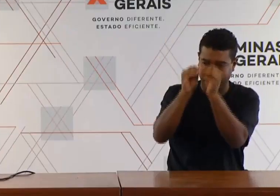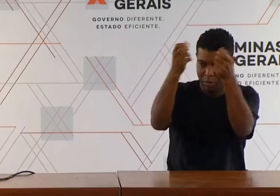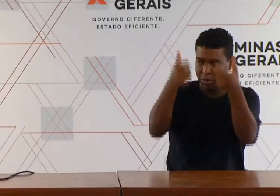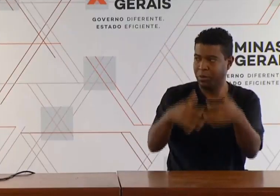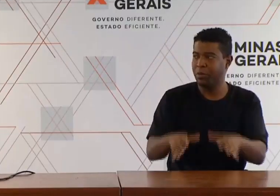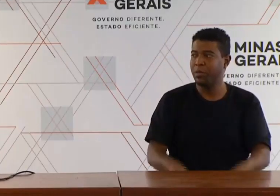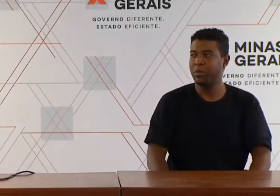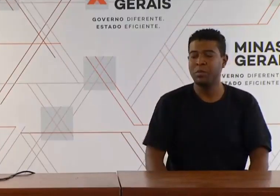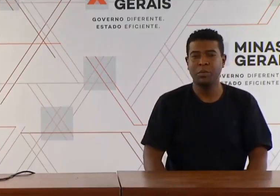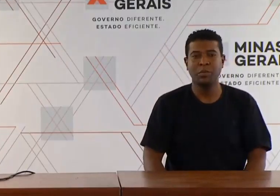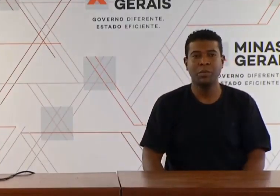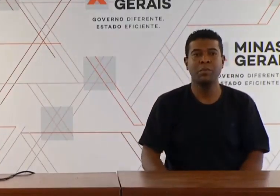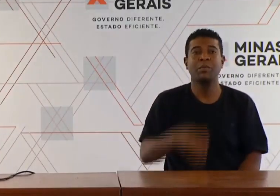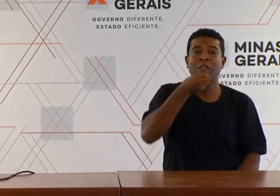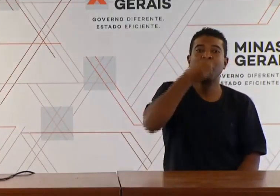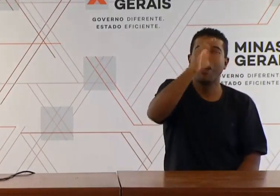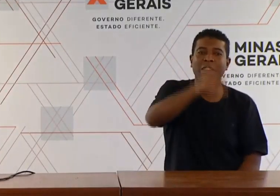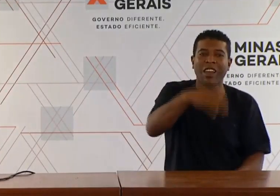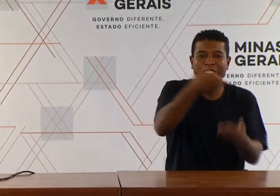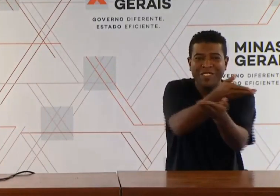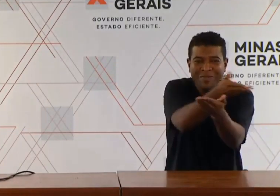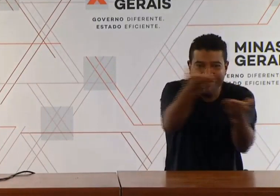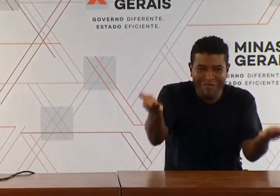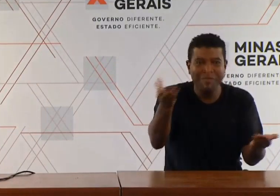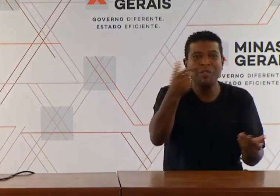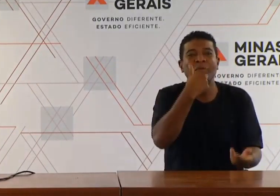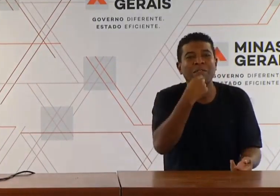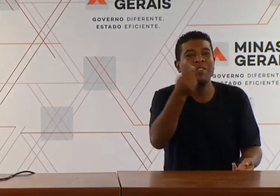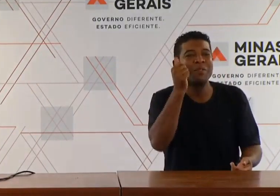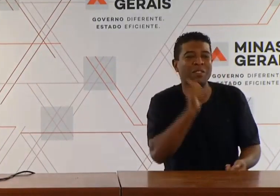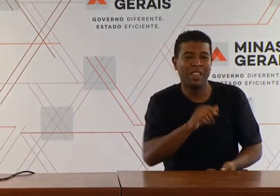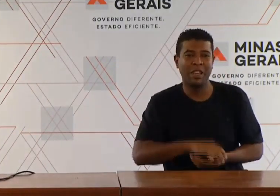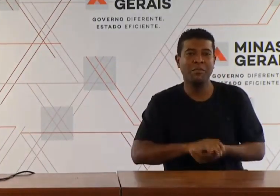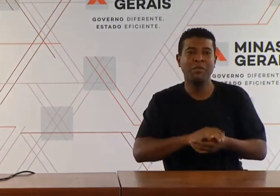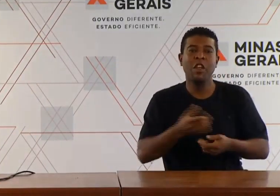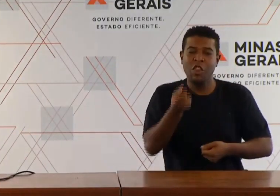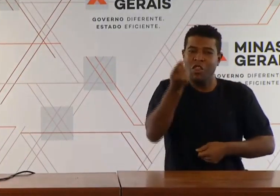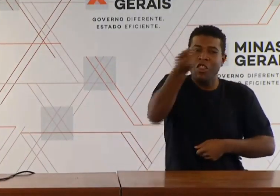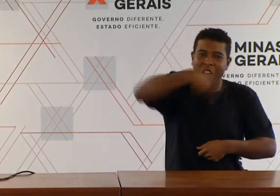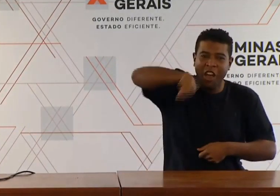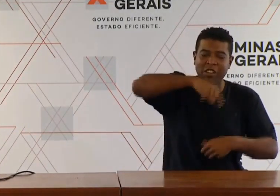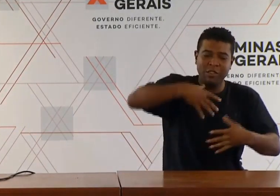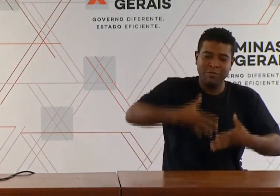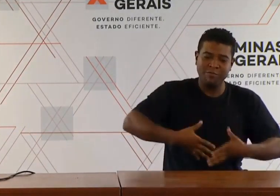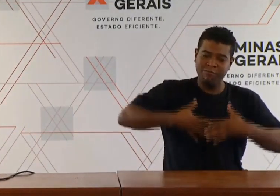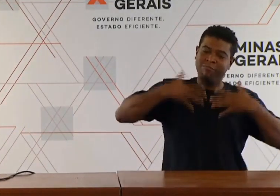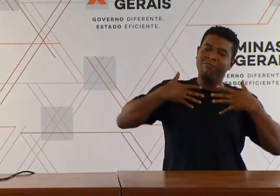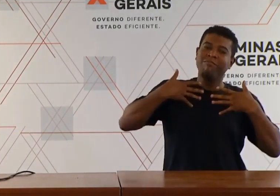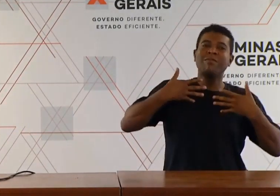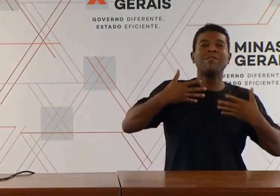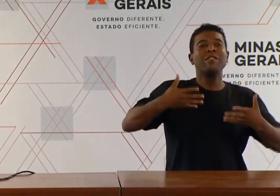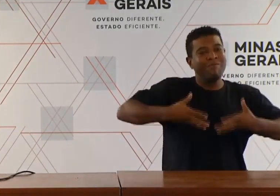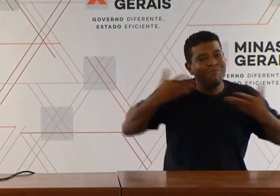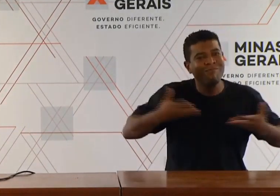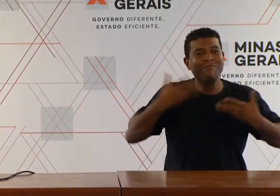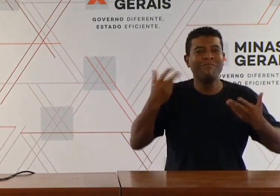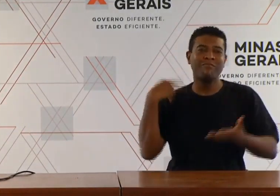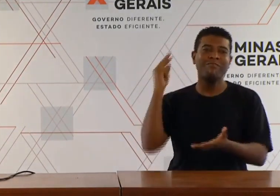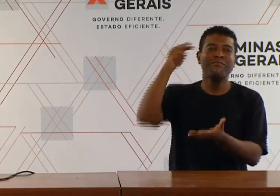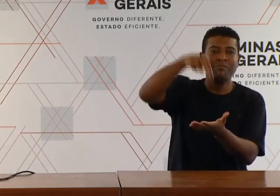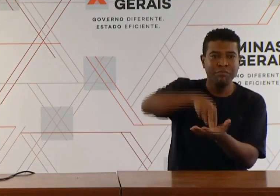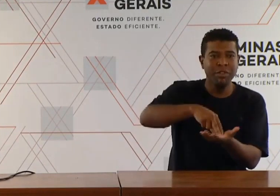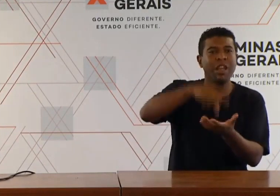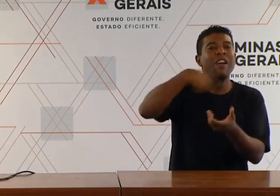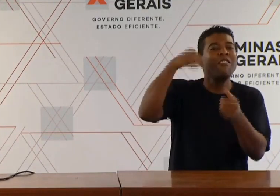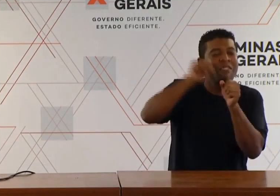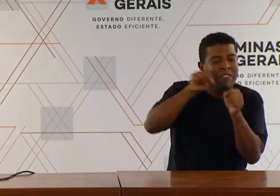Boa tarde a todos e a todas. Queria agradecer um momento de muita alegria nosso poder compartilhar com vocês o lançamento desse programa que foi feito